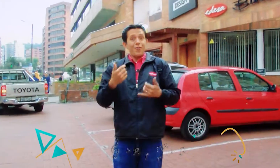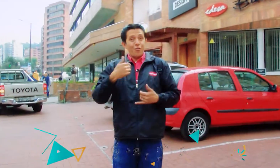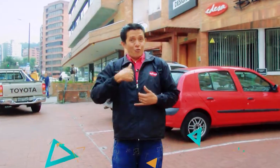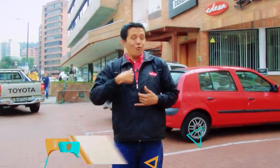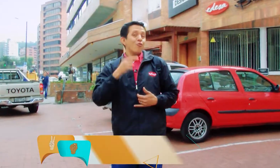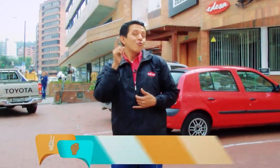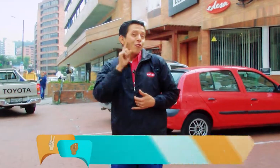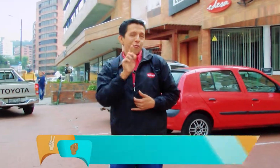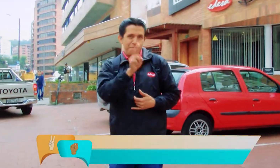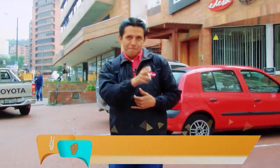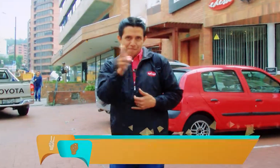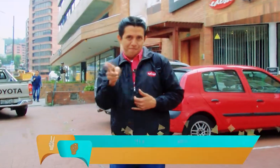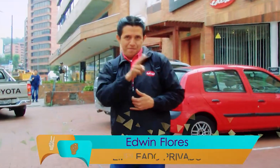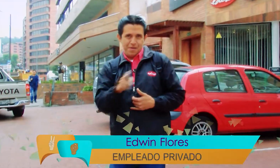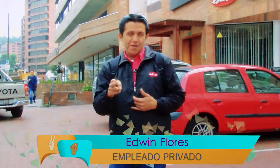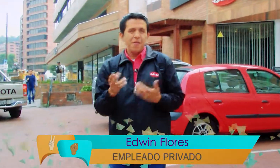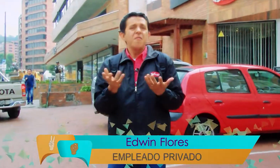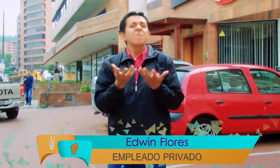Hola a todos, ¿cómo están?